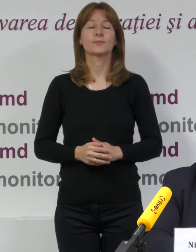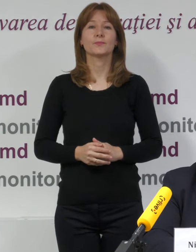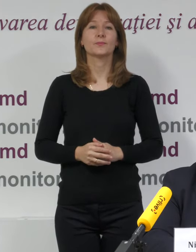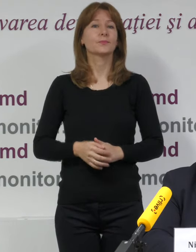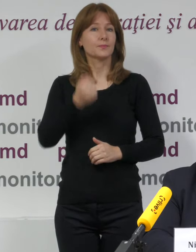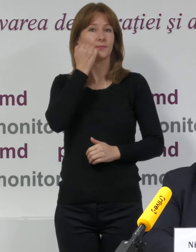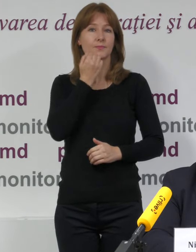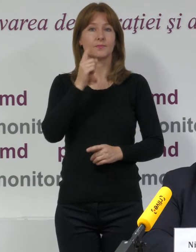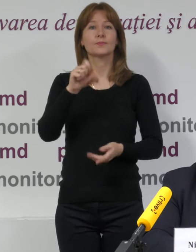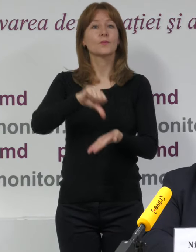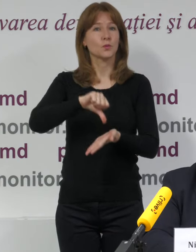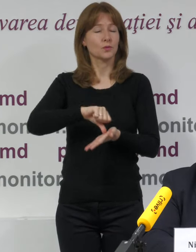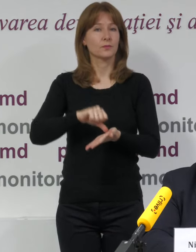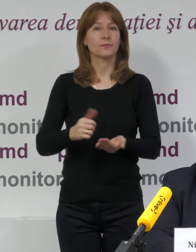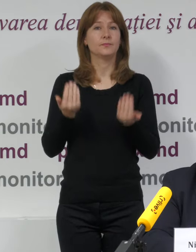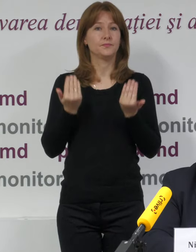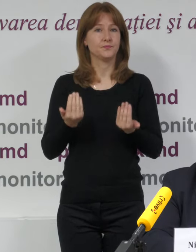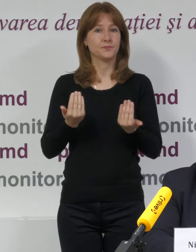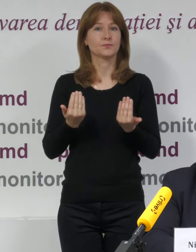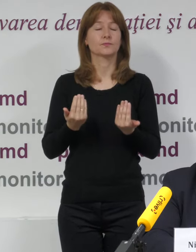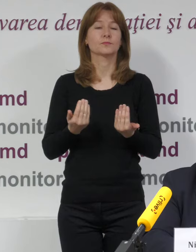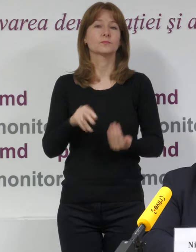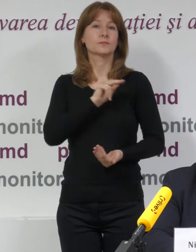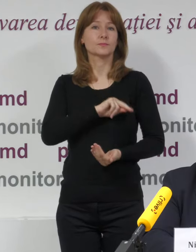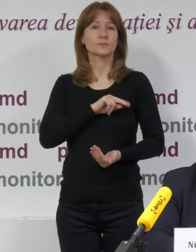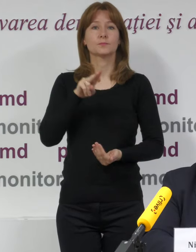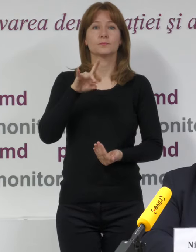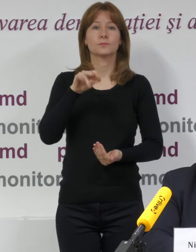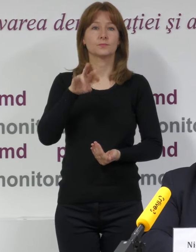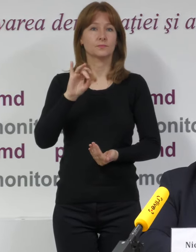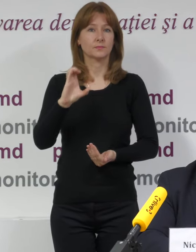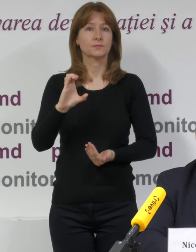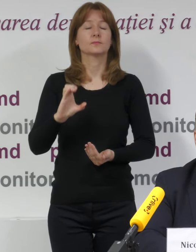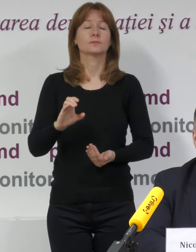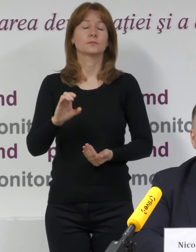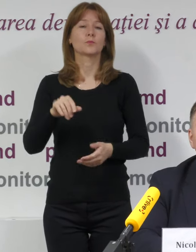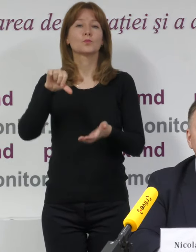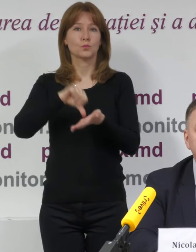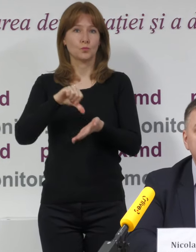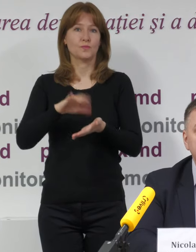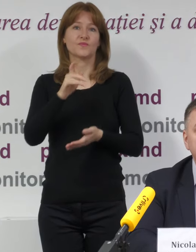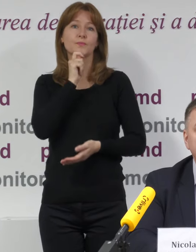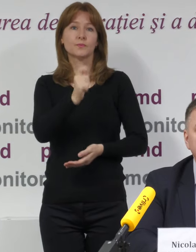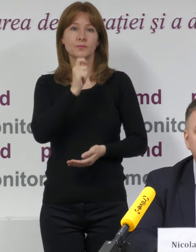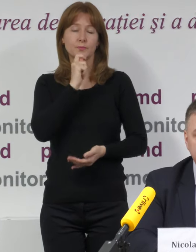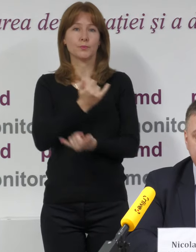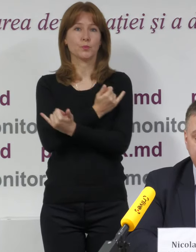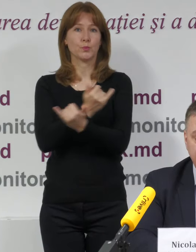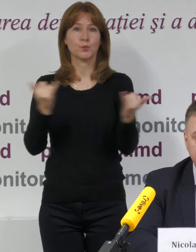Vă mulțumesc mult pentru că ați dat curs invitației Asociației Promolex de a participa la această conferință de presă dedicată